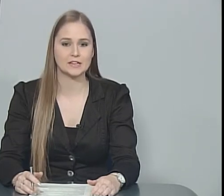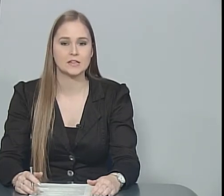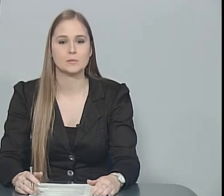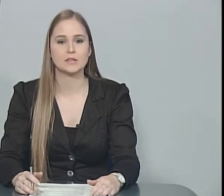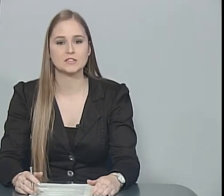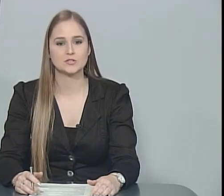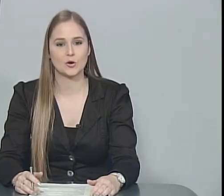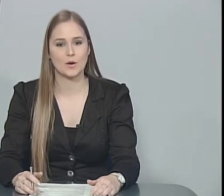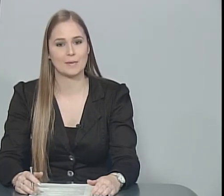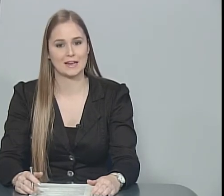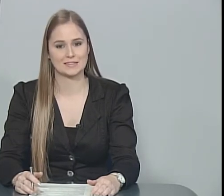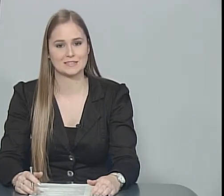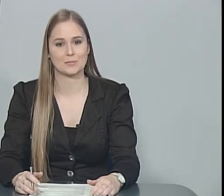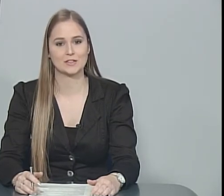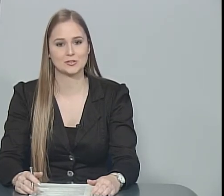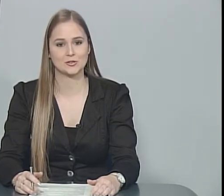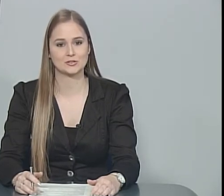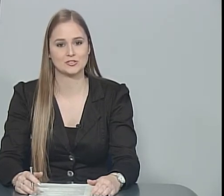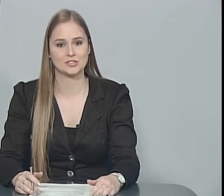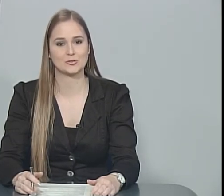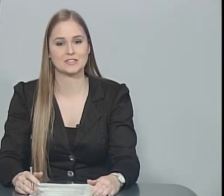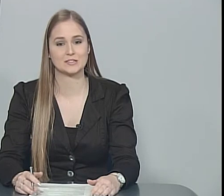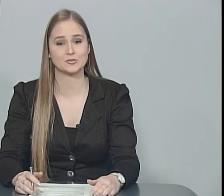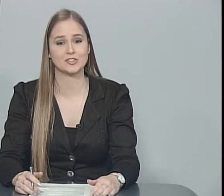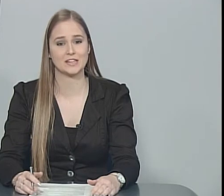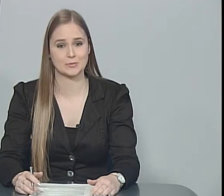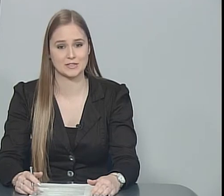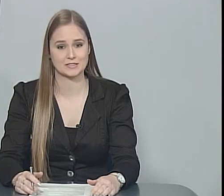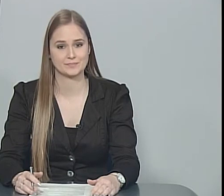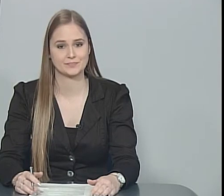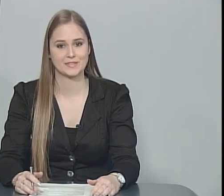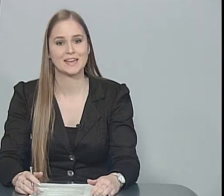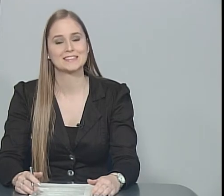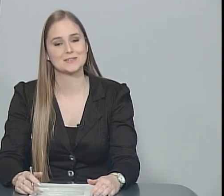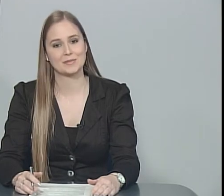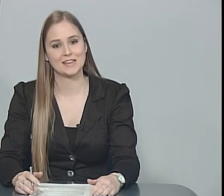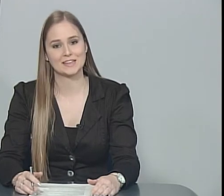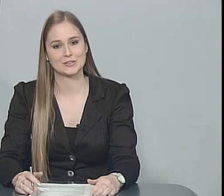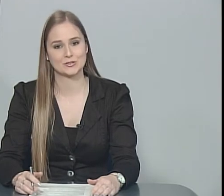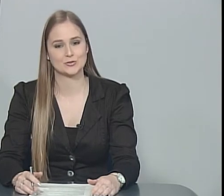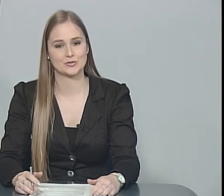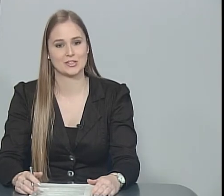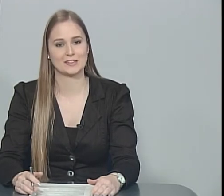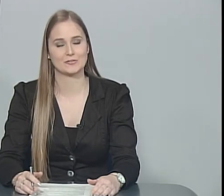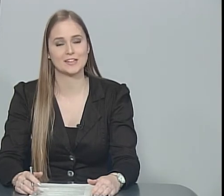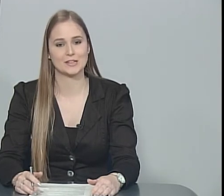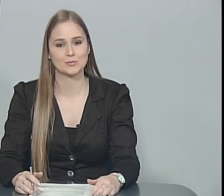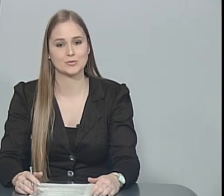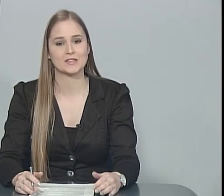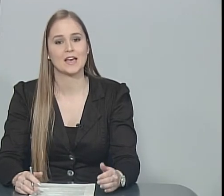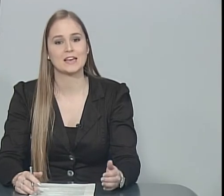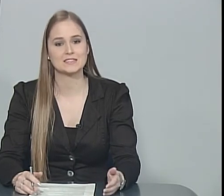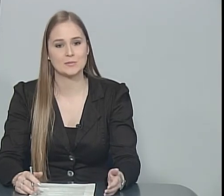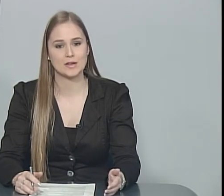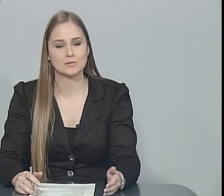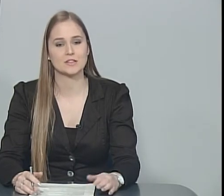ministrou a palestra Metodologia do Ensino de Libras. Também, aqui no estúdio da TV Campus, recebemos a